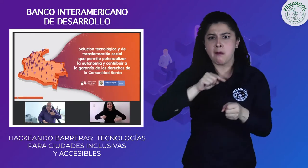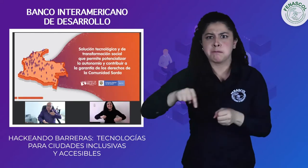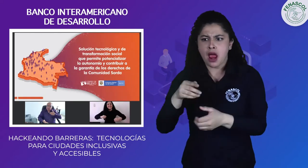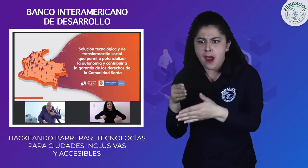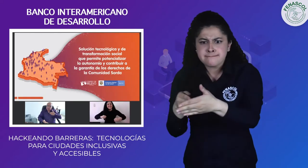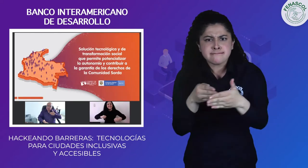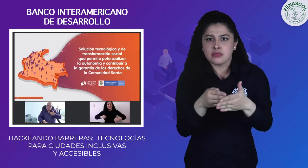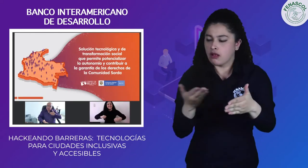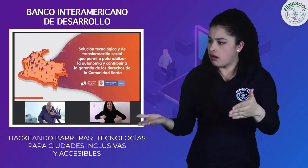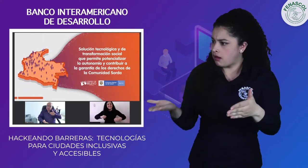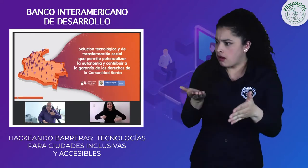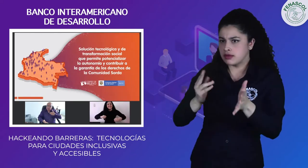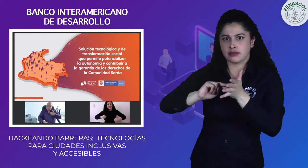inclusivas y accesibles.